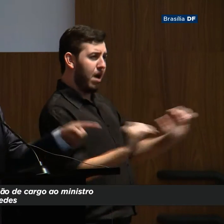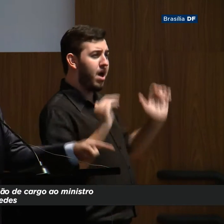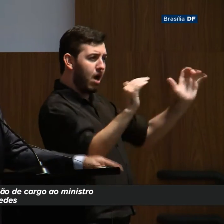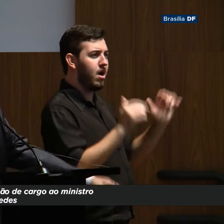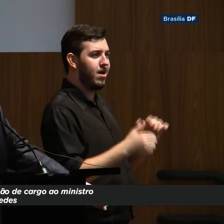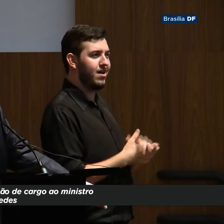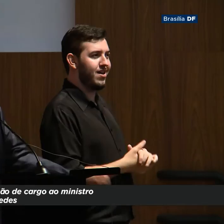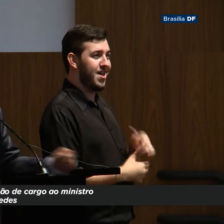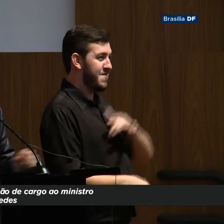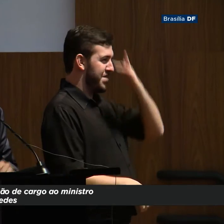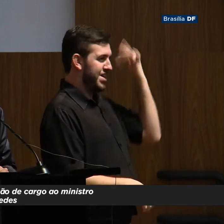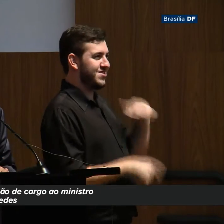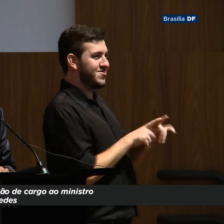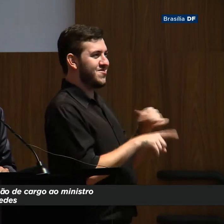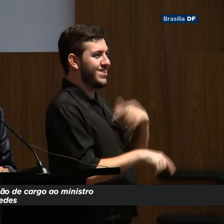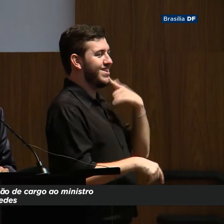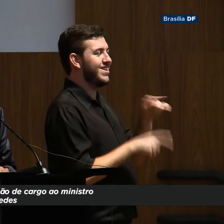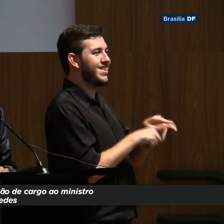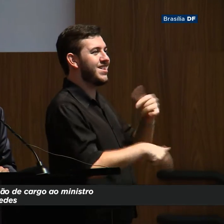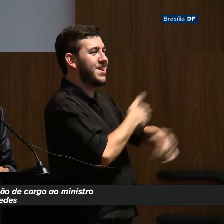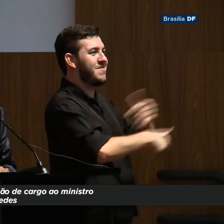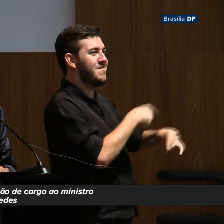povo brasileiro as menores.